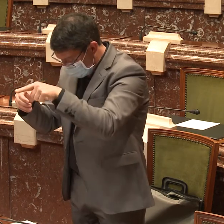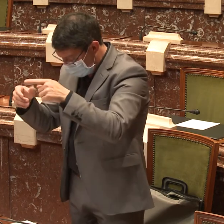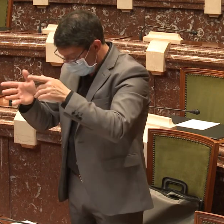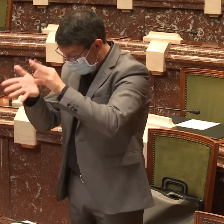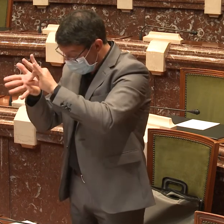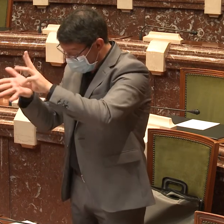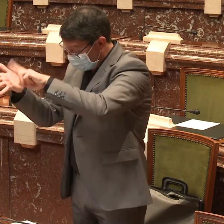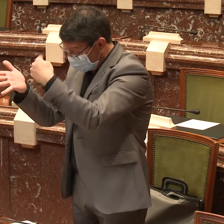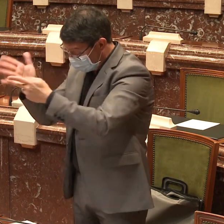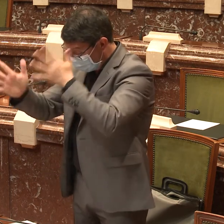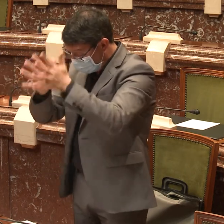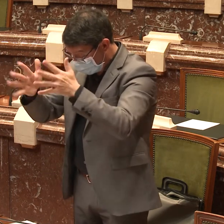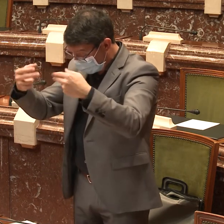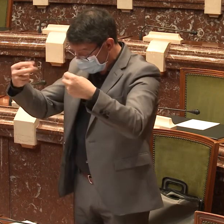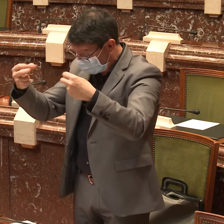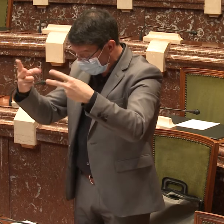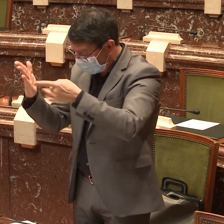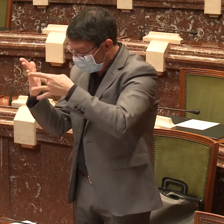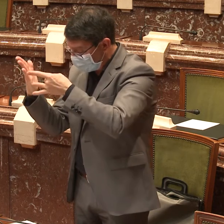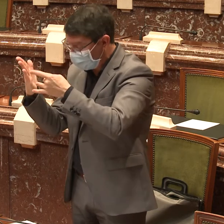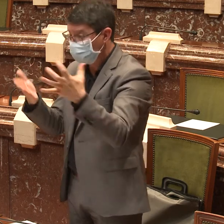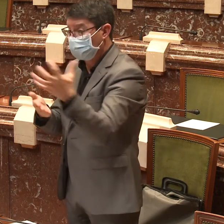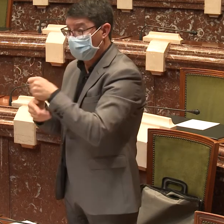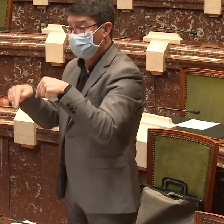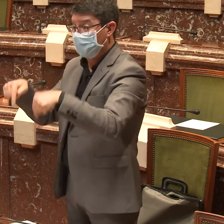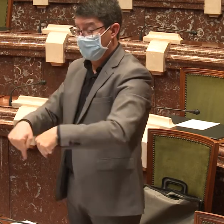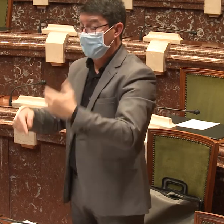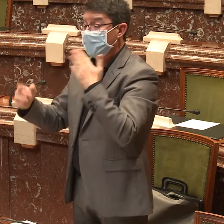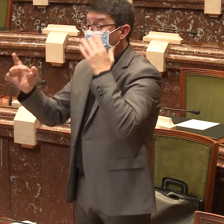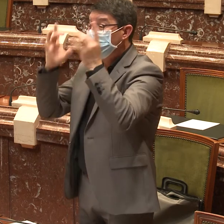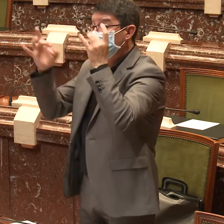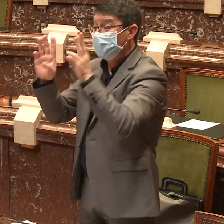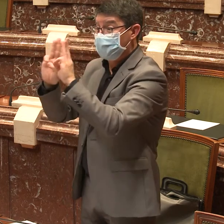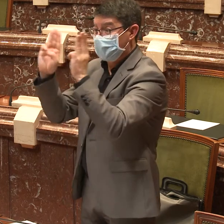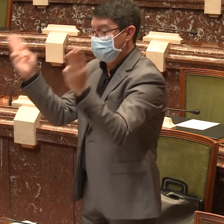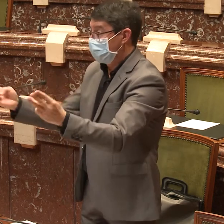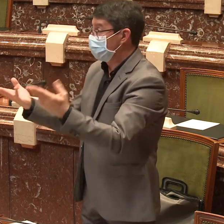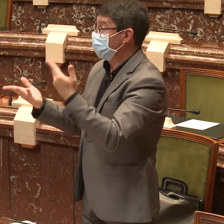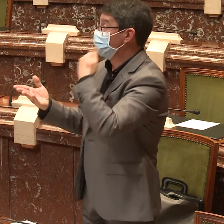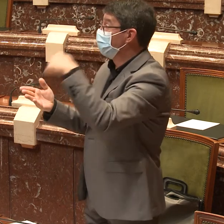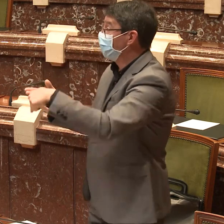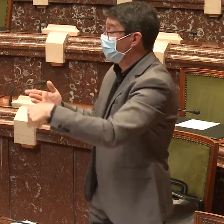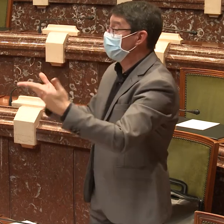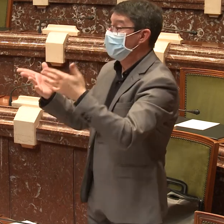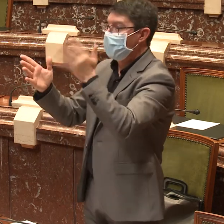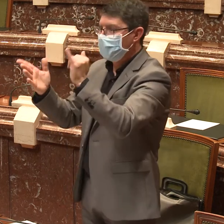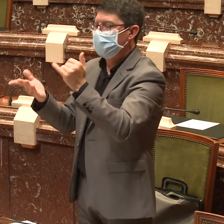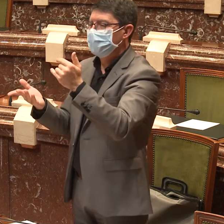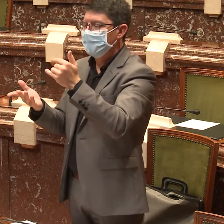signos. Incluir el servicio de interpretación de la lengua de signos y subtitulado de calidad en todas